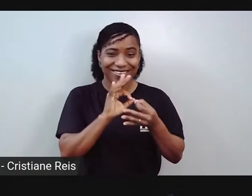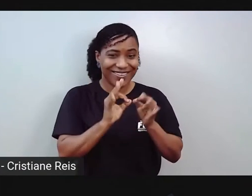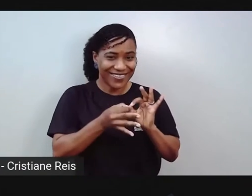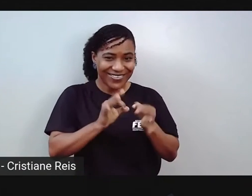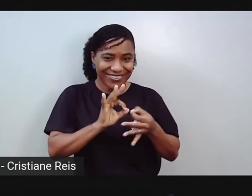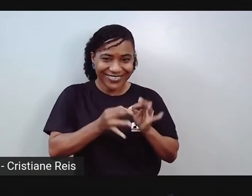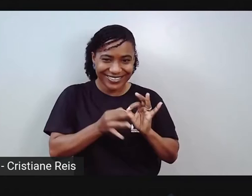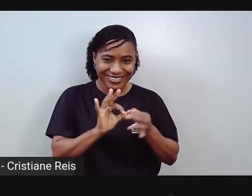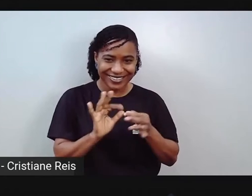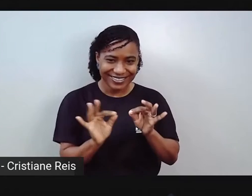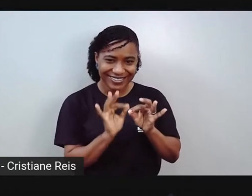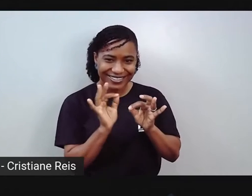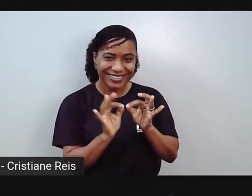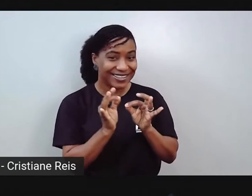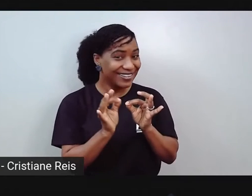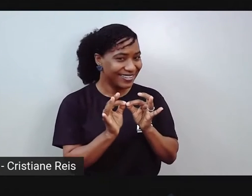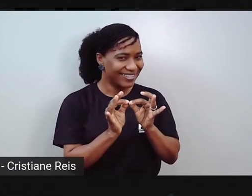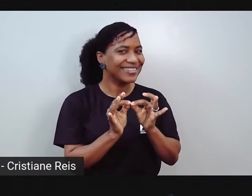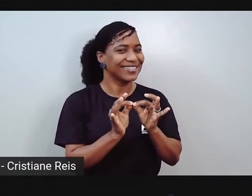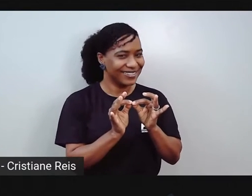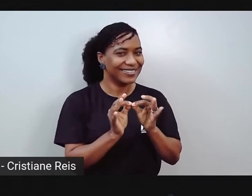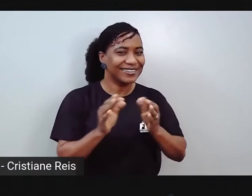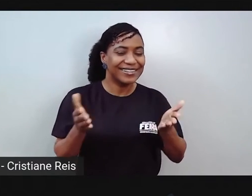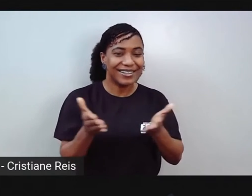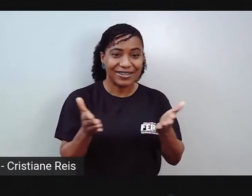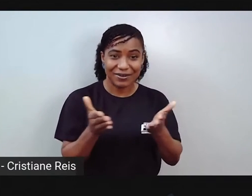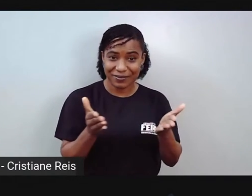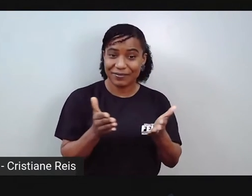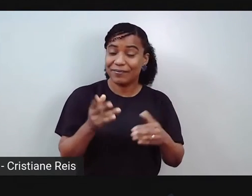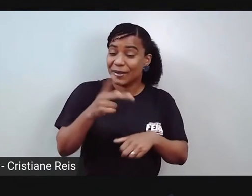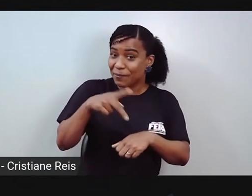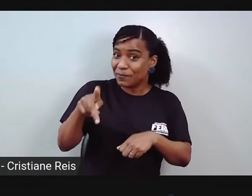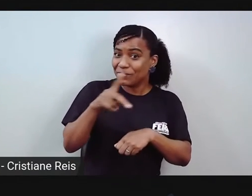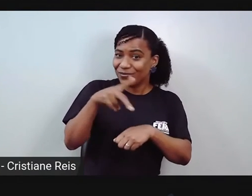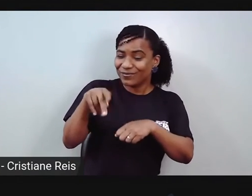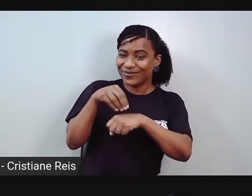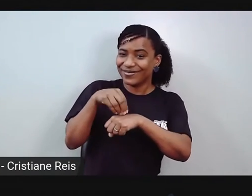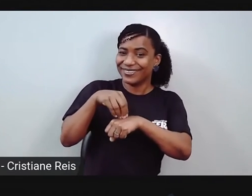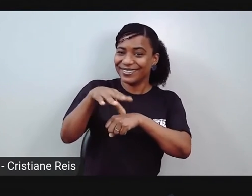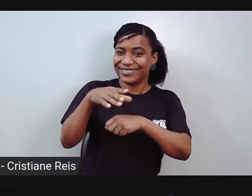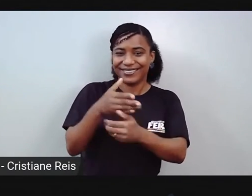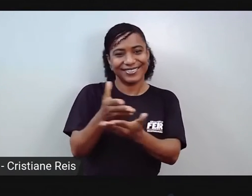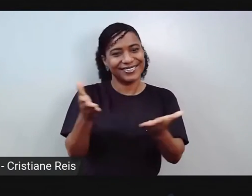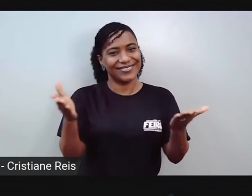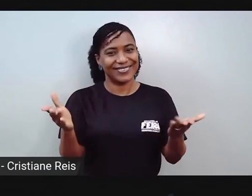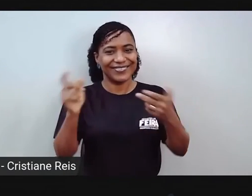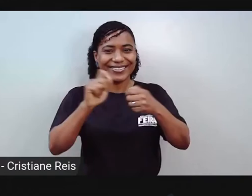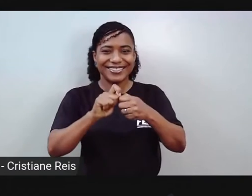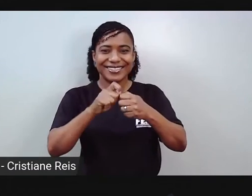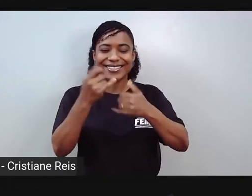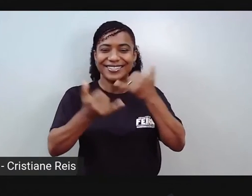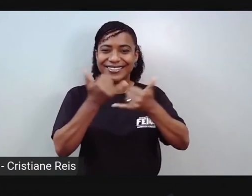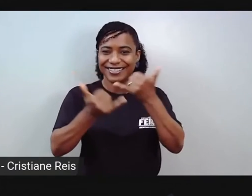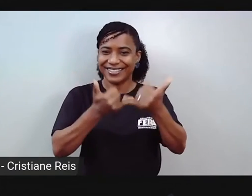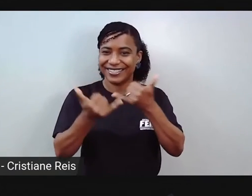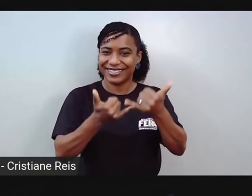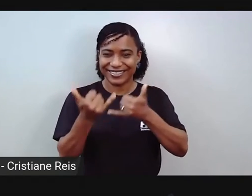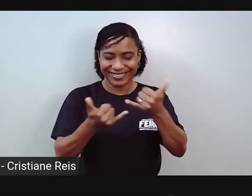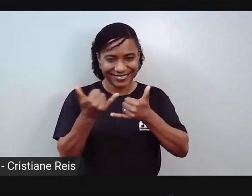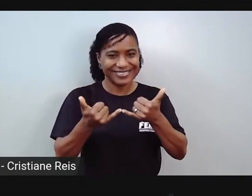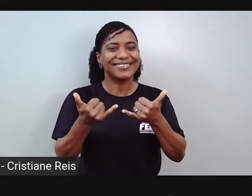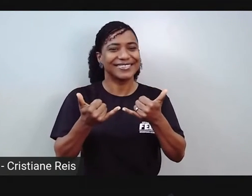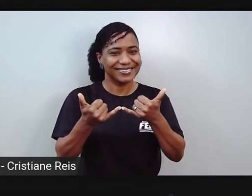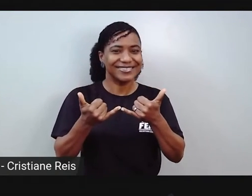Esse momento é o momento em que a Proelisa vai ensinar para você a fazer um brinquedo. A construir um brinquedo.